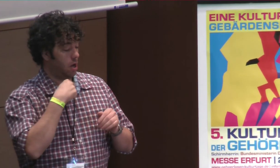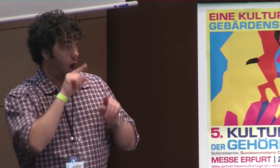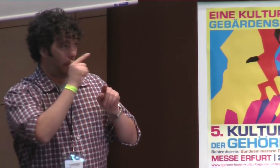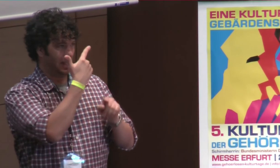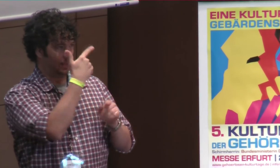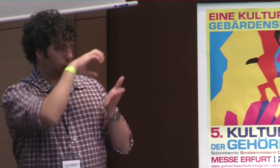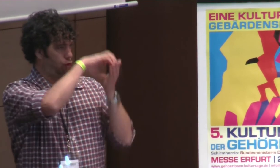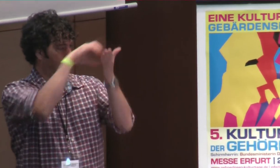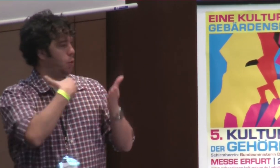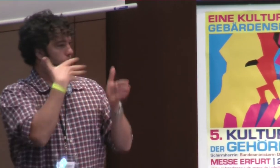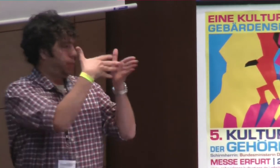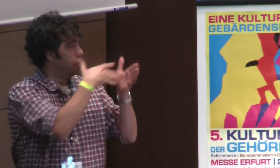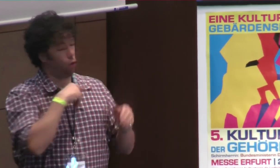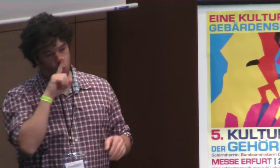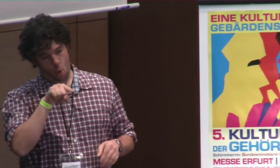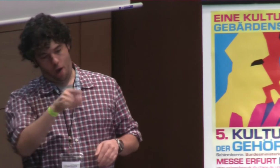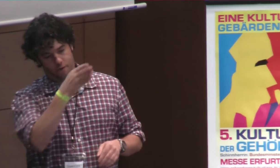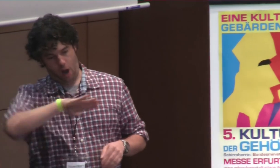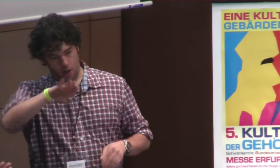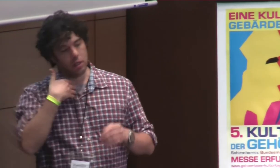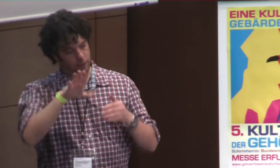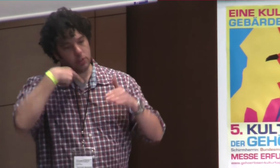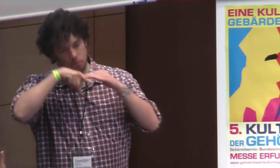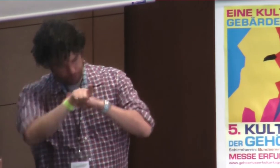weil ich klar war, ob die Gebärdensprache in den Schulen überhaupt eingegangen hat.